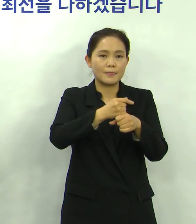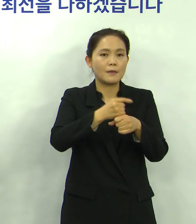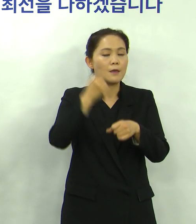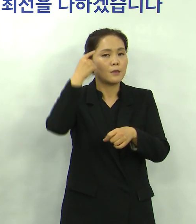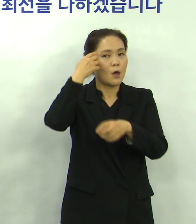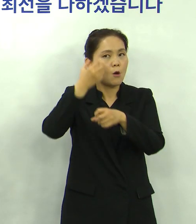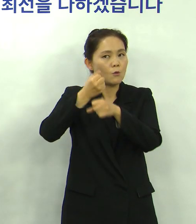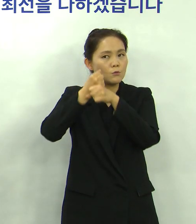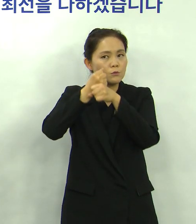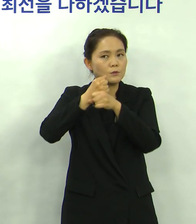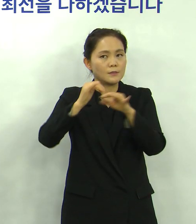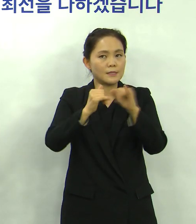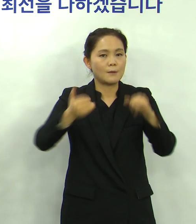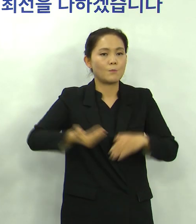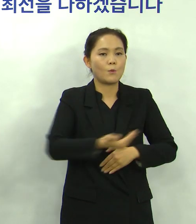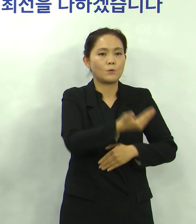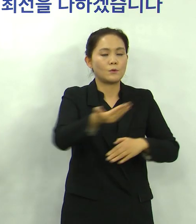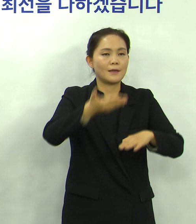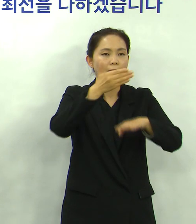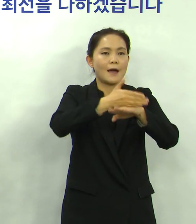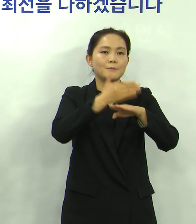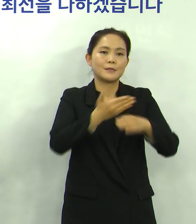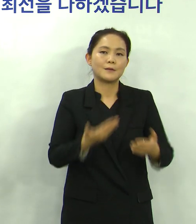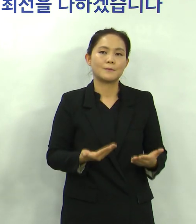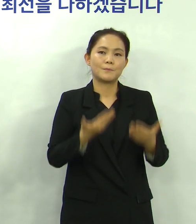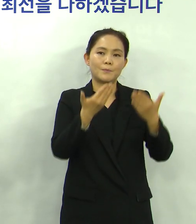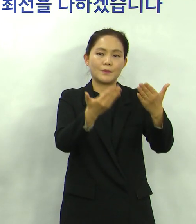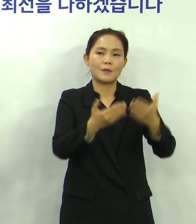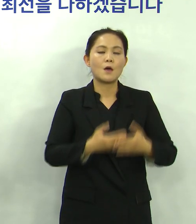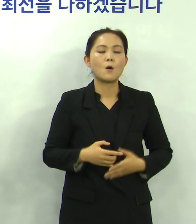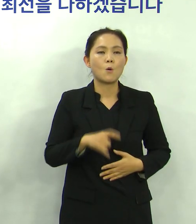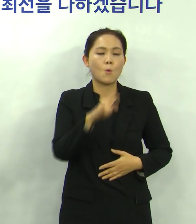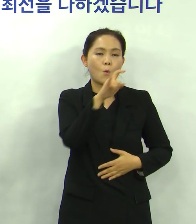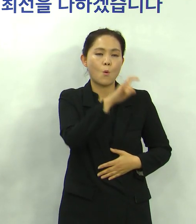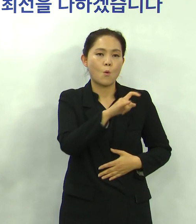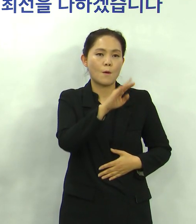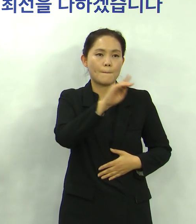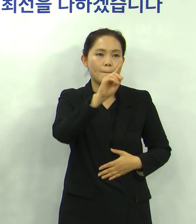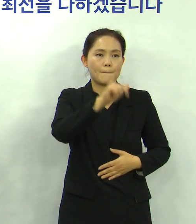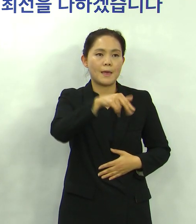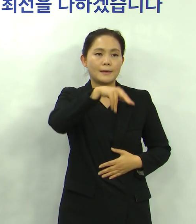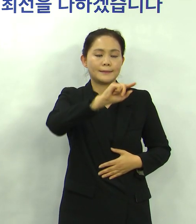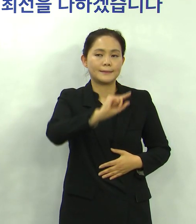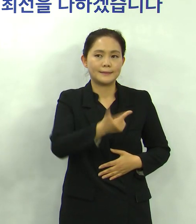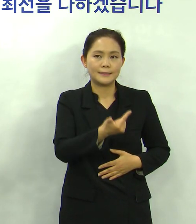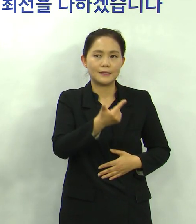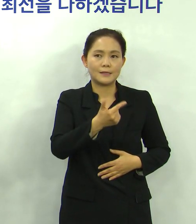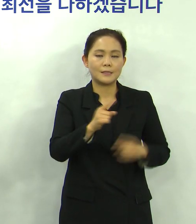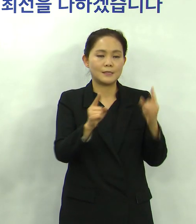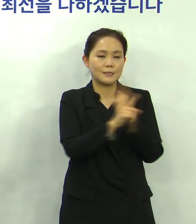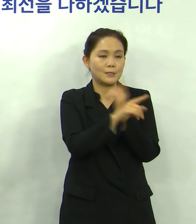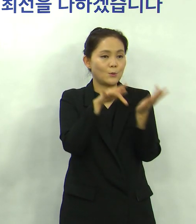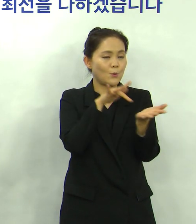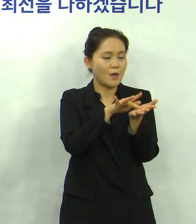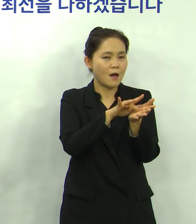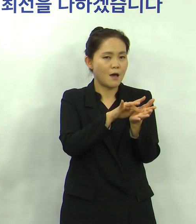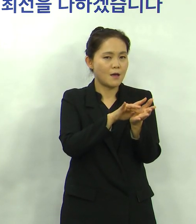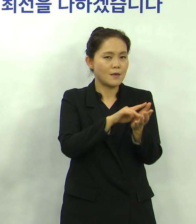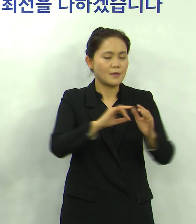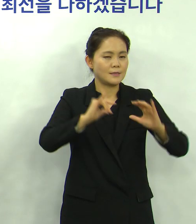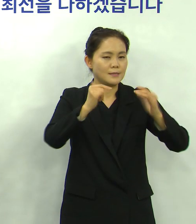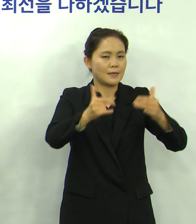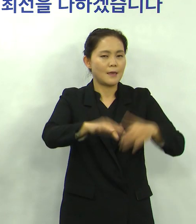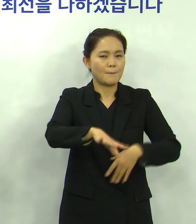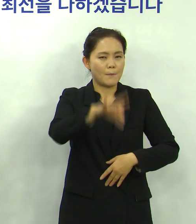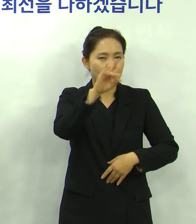감사를 드립니다 아울러 코로나19 백신과 치료제까지도 세계에서 가장 먼저 개발할 수